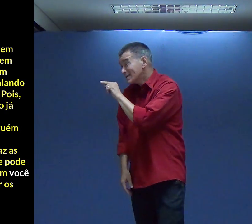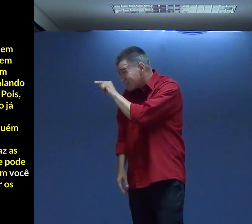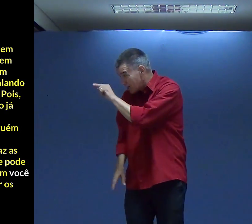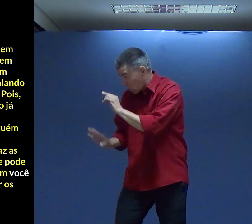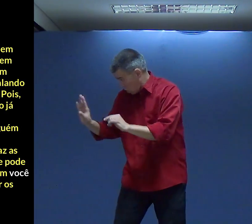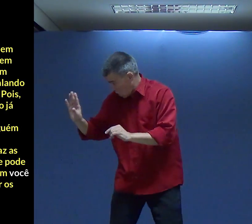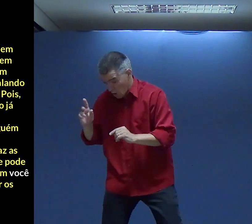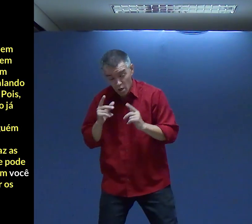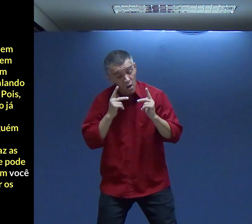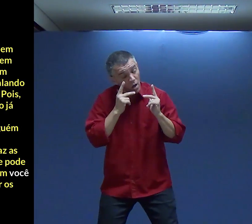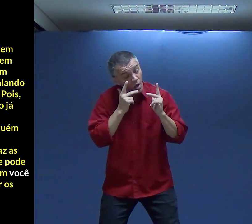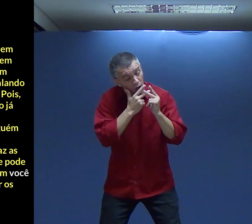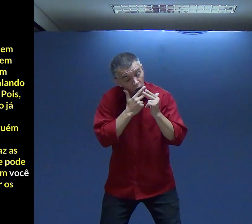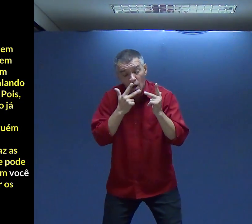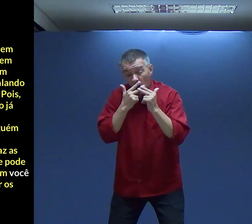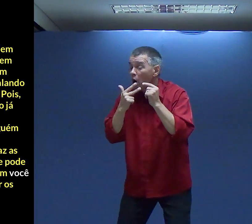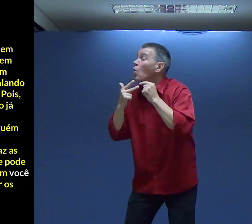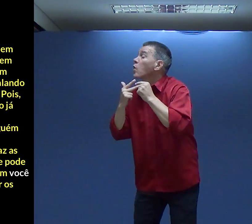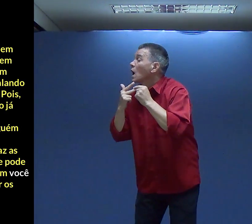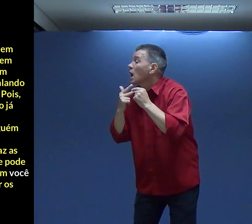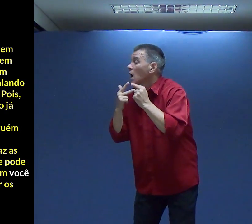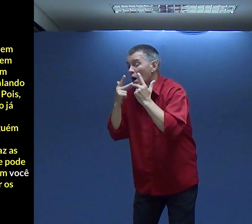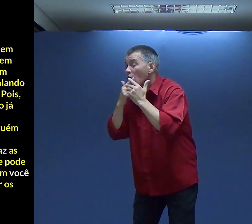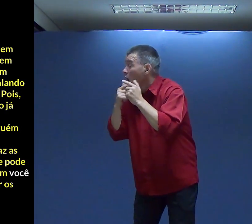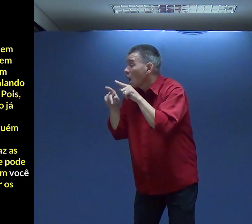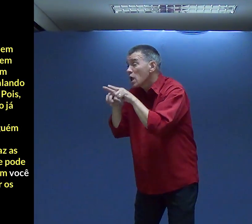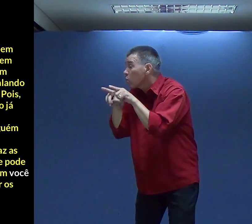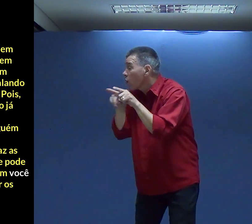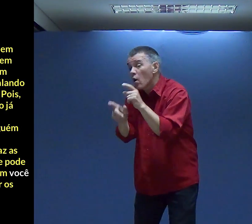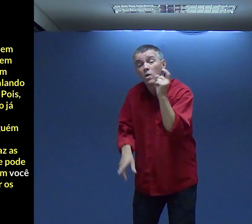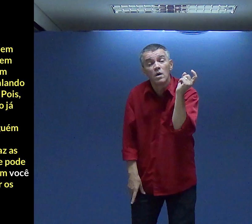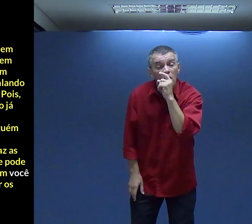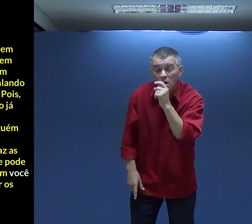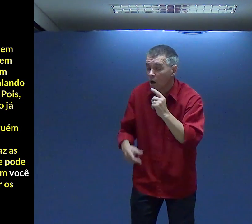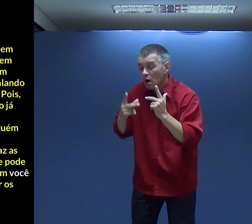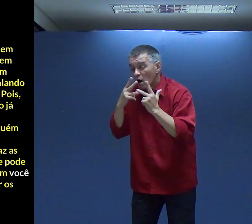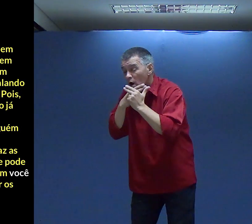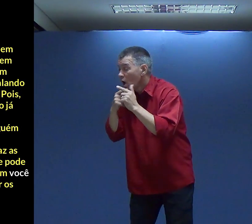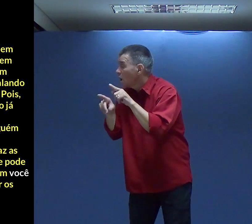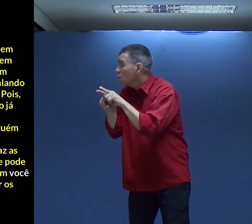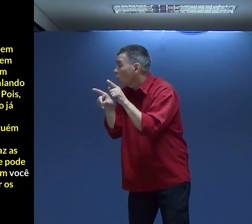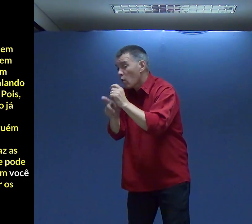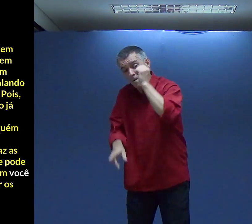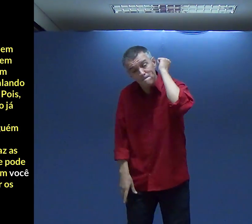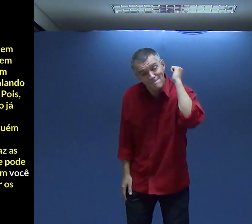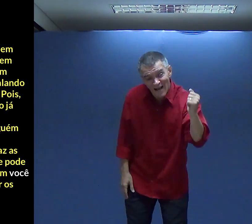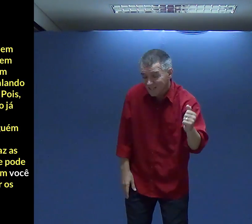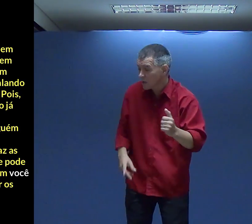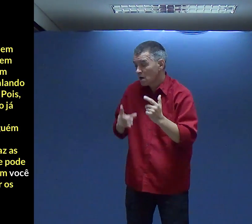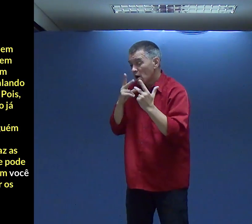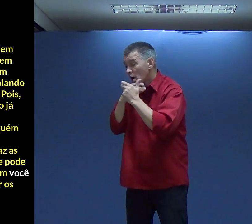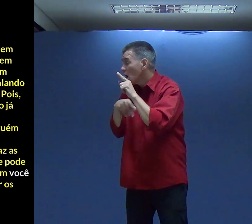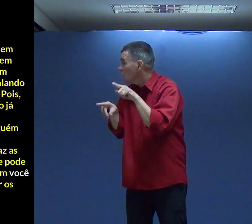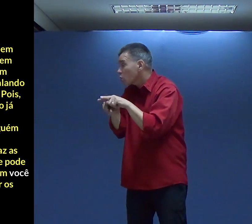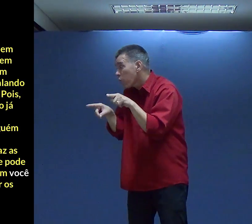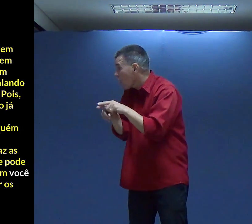Não é A fofoca A fofoca É a mentira Elas matam